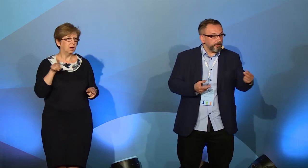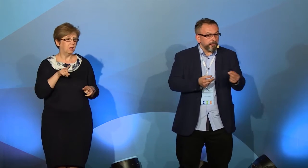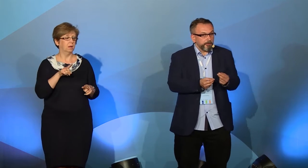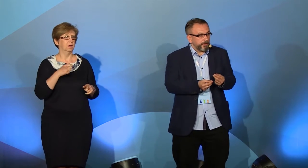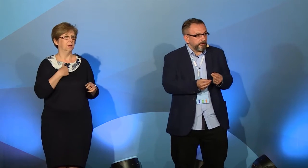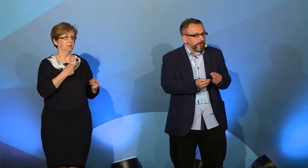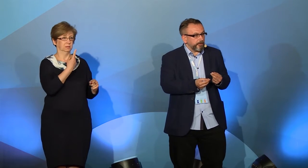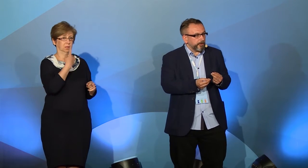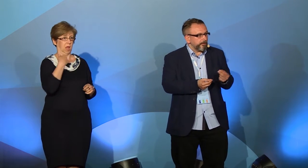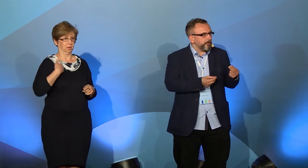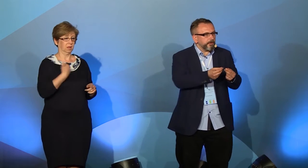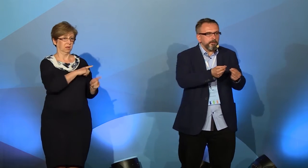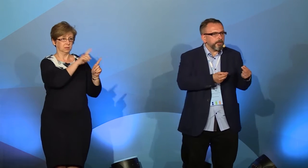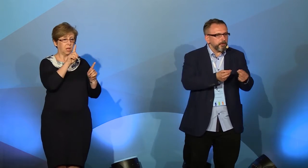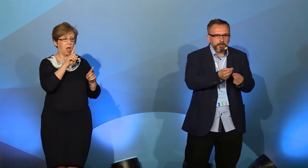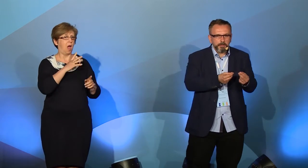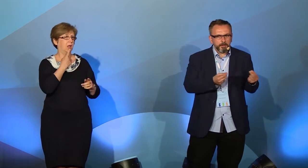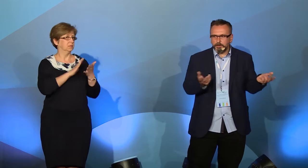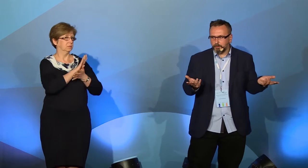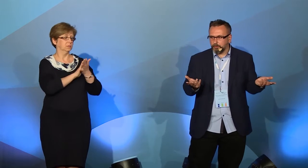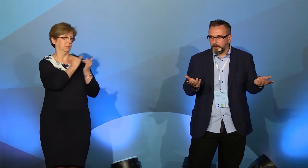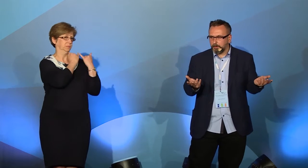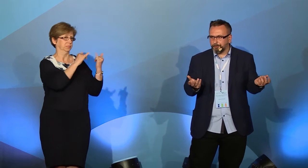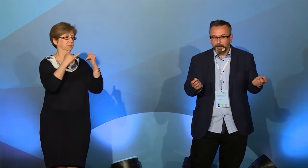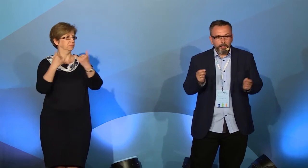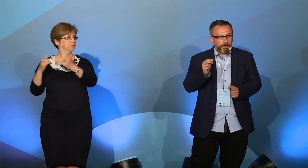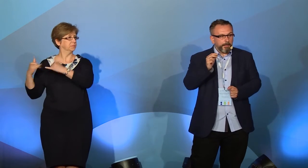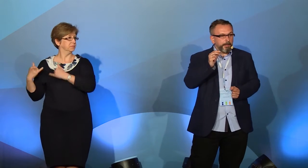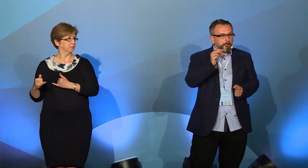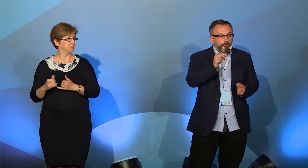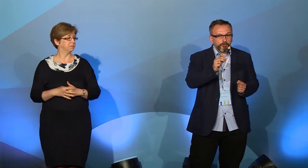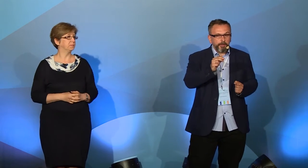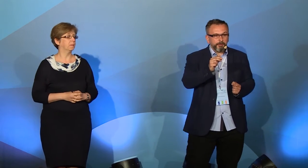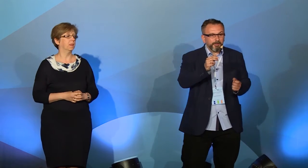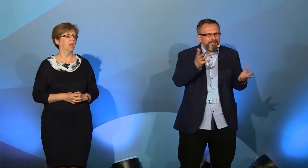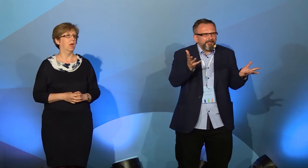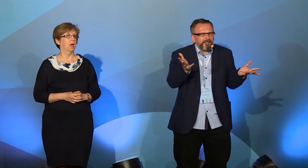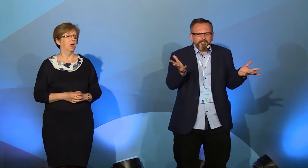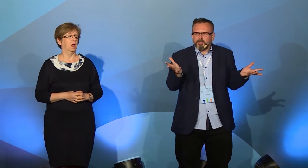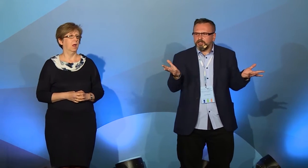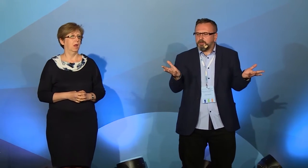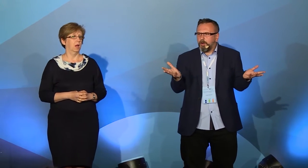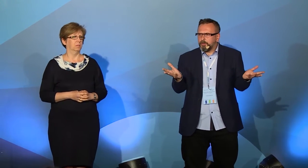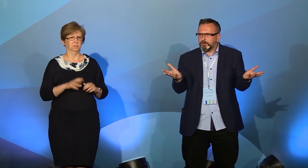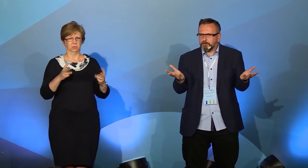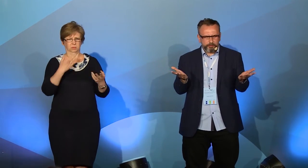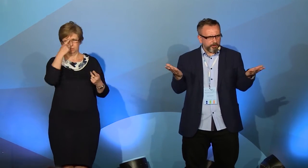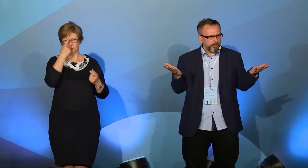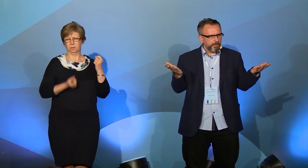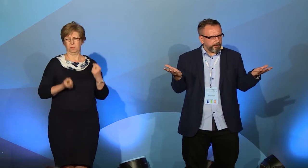migowy i brytyjski język migowy to języki wzajemnie niezrozumiałe. Może się Państwu... Więc skąd ten pomysł, który na